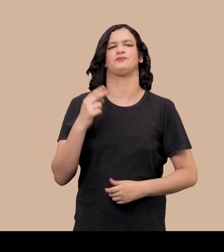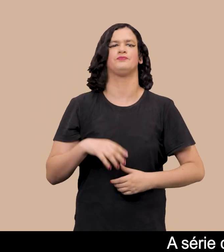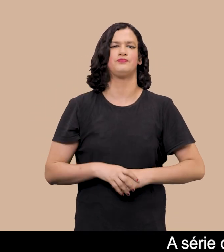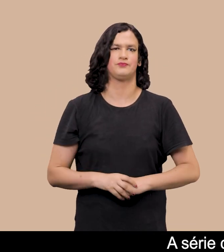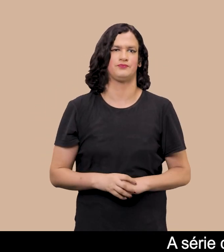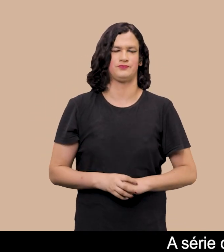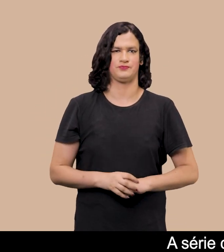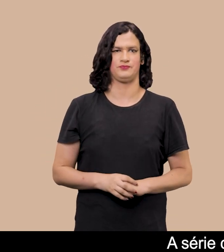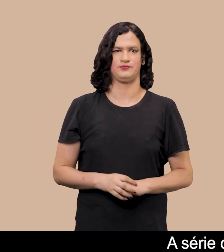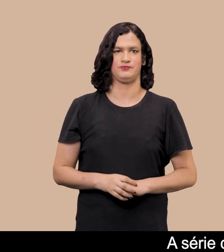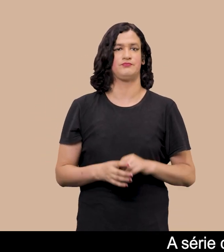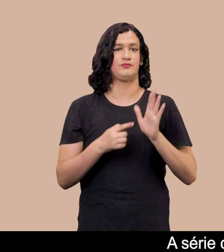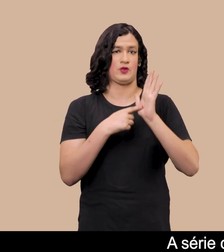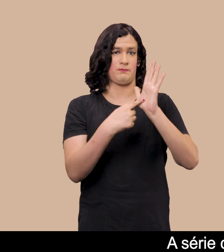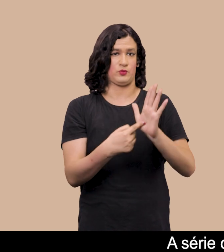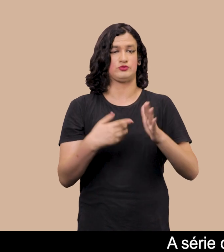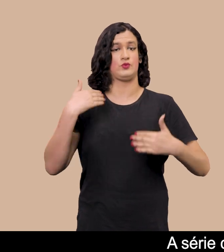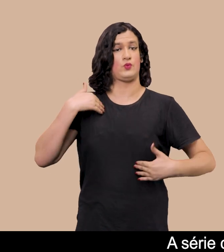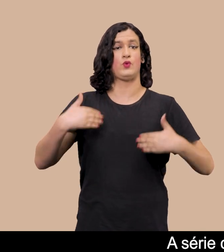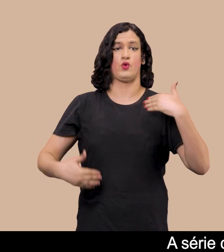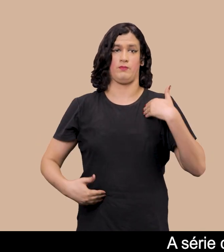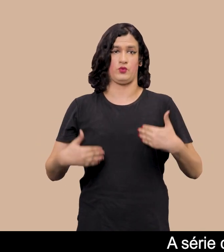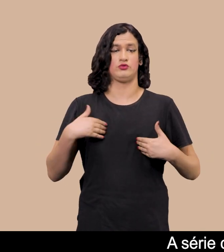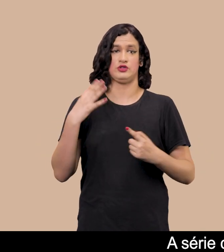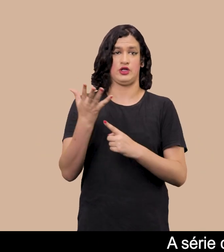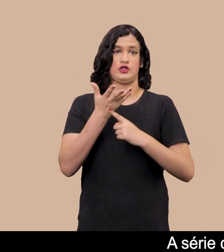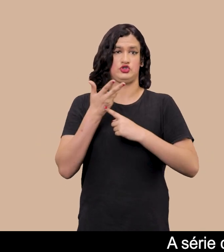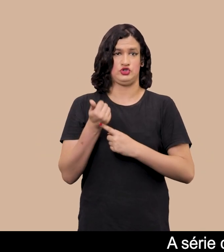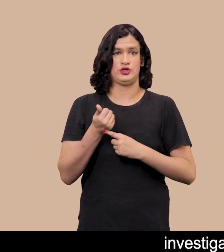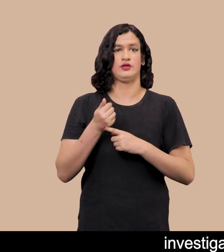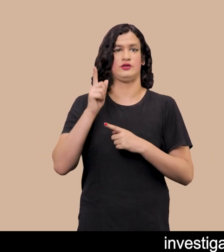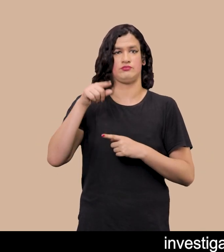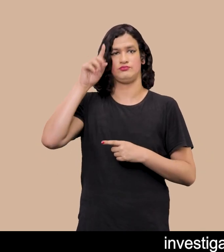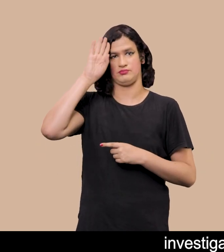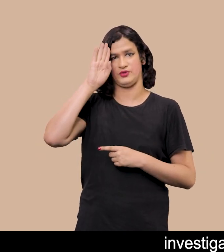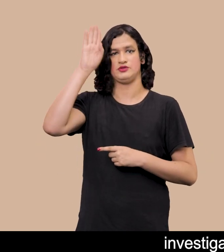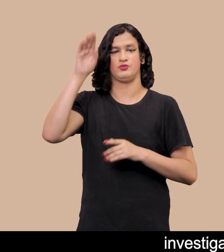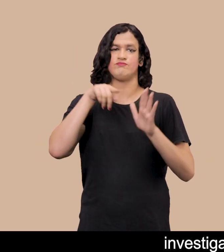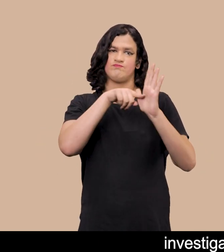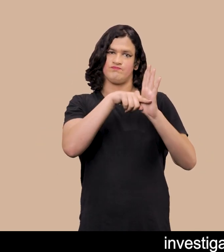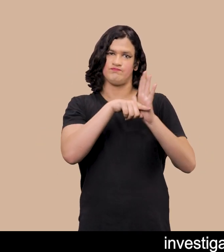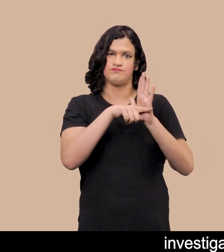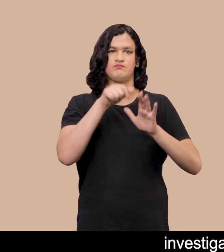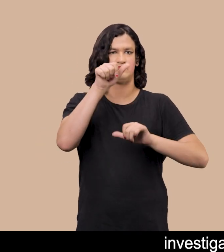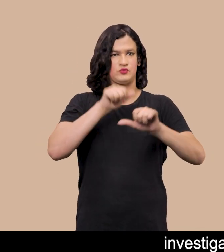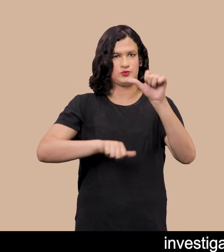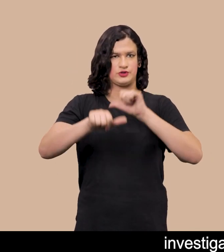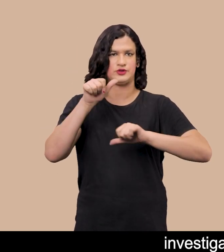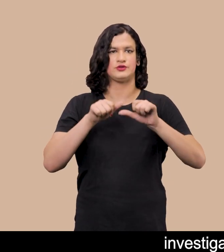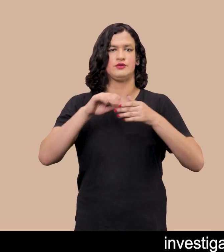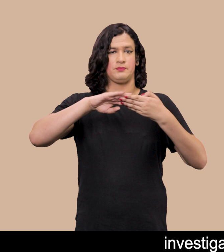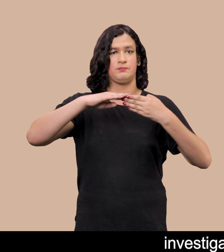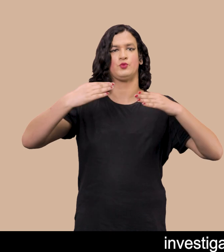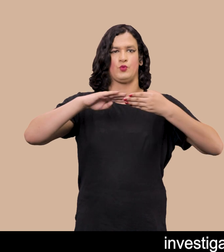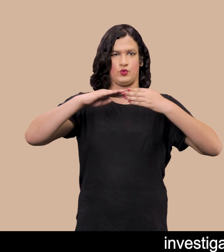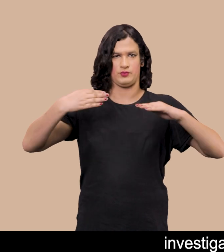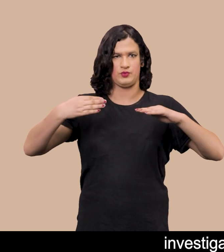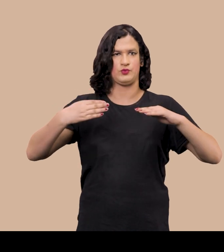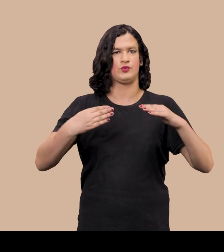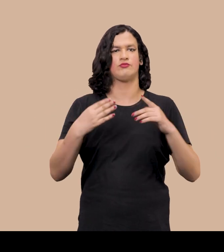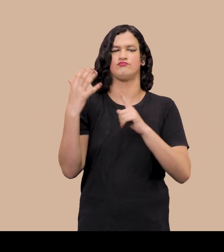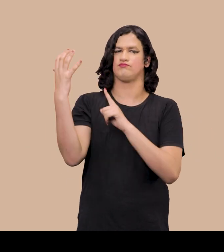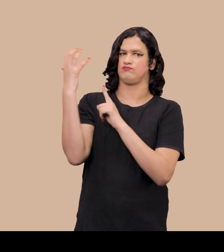A série destaca o corpo da artista Como foco principal Investigando mudanças biológicas E seus impactos